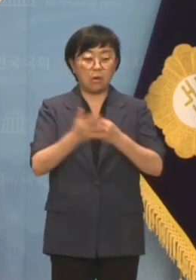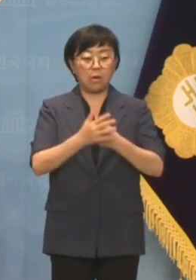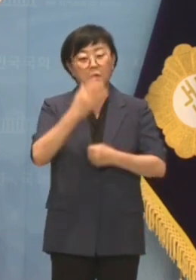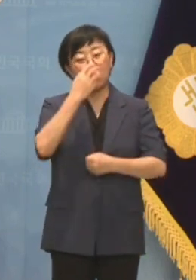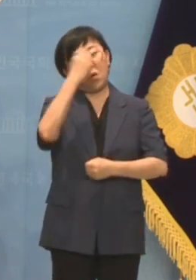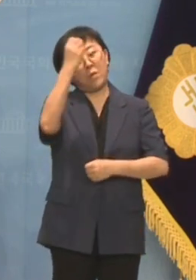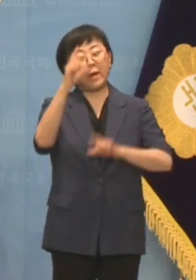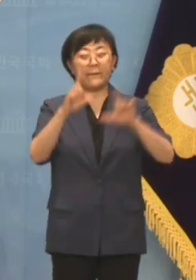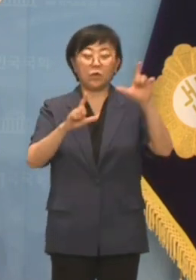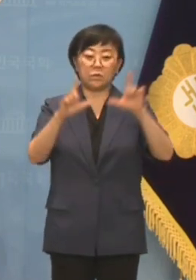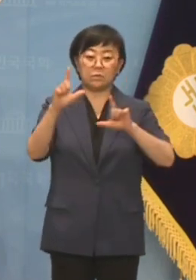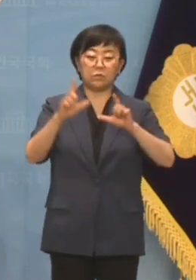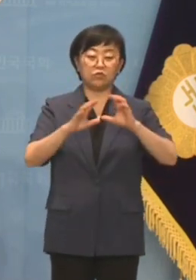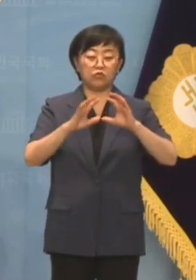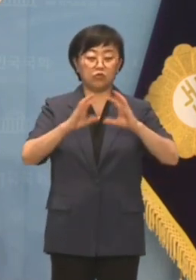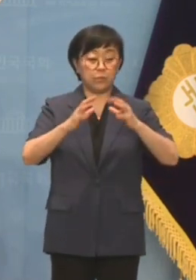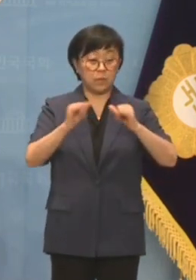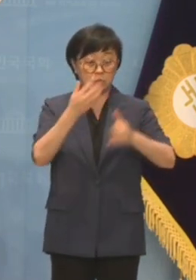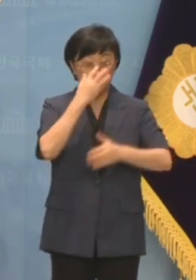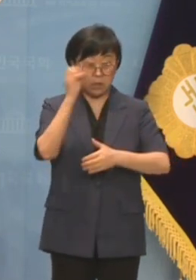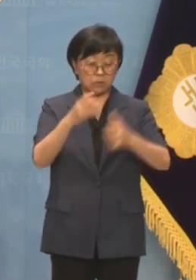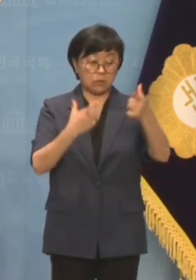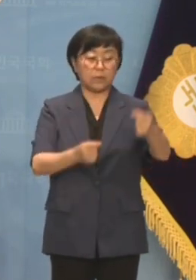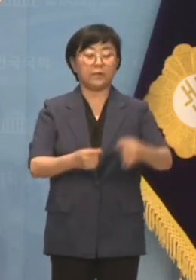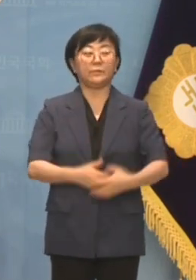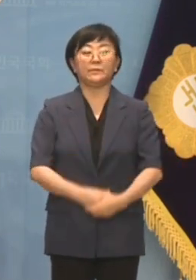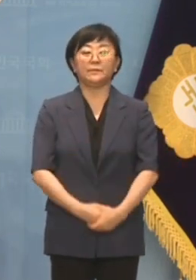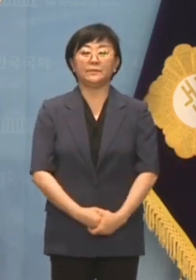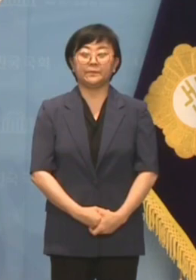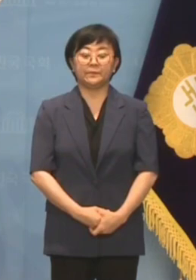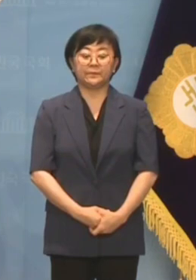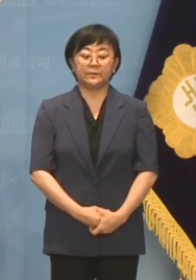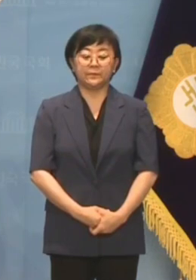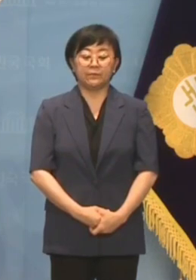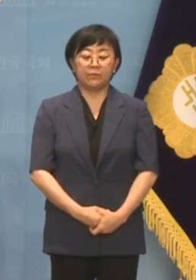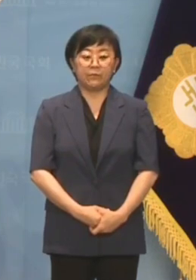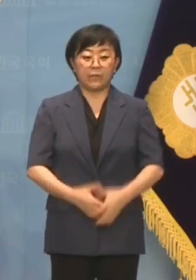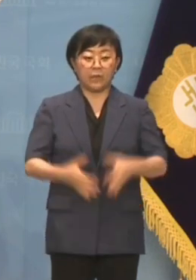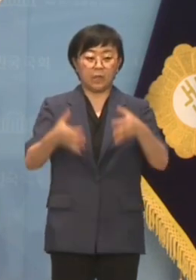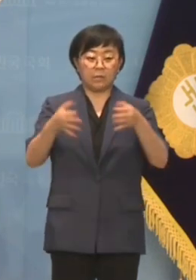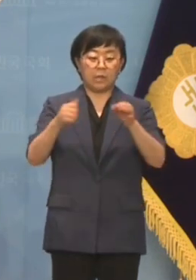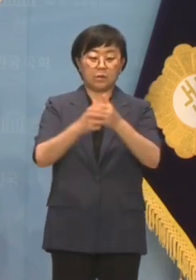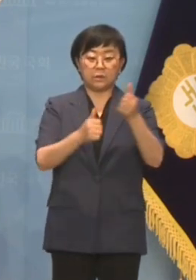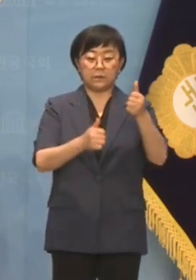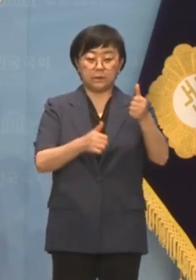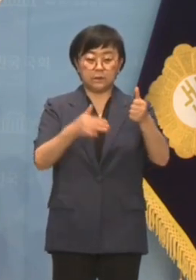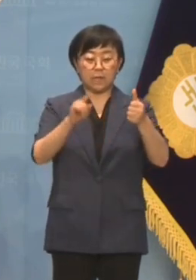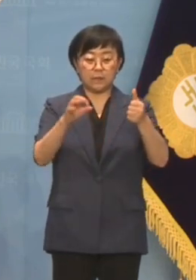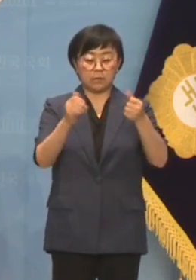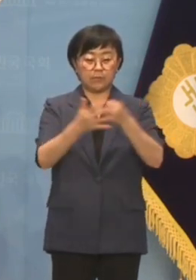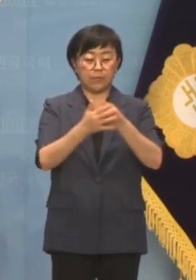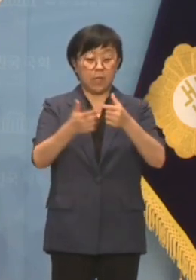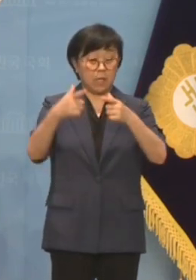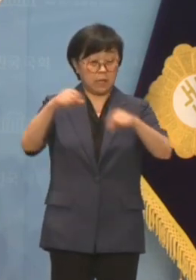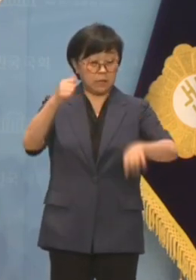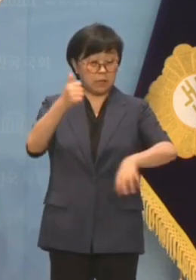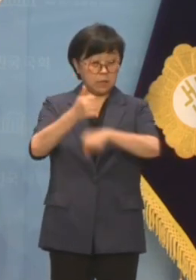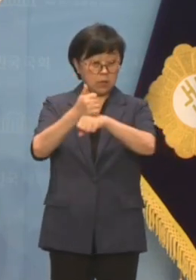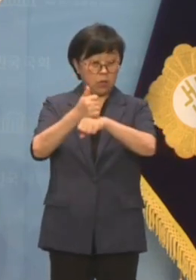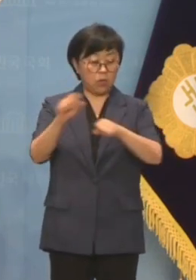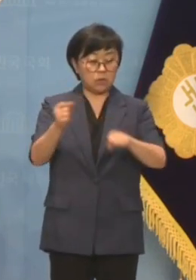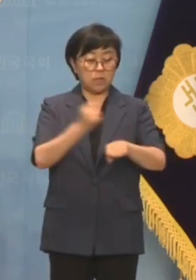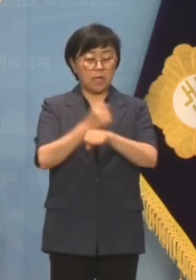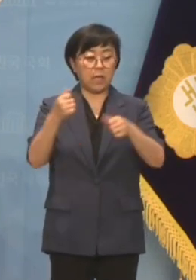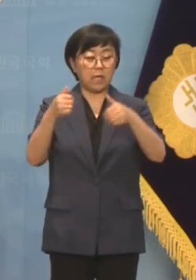오만을 떨다니 국민을 무시한 것이나 다름없습니다. 김태효 차장은 일제강제징용